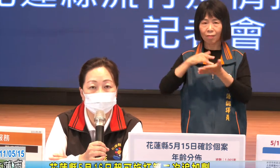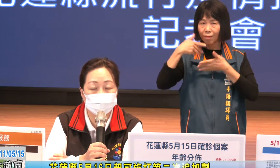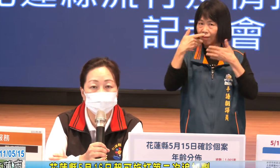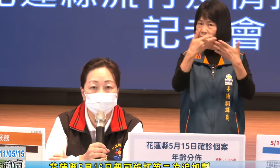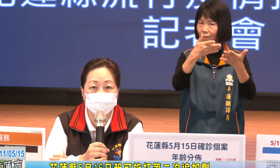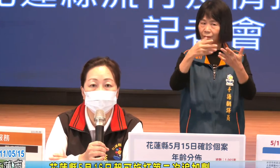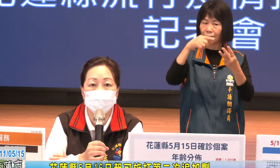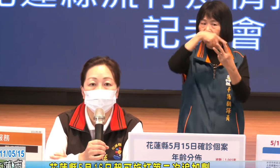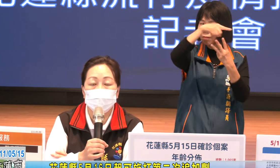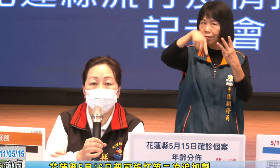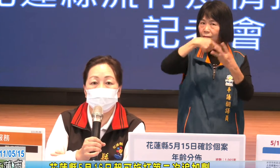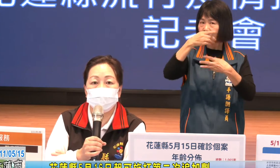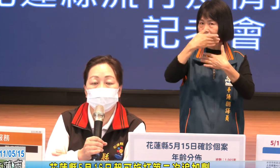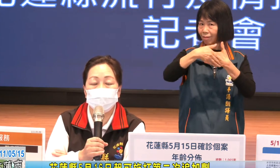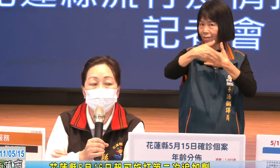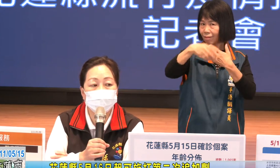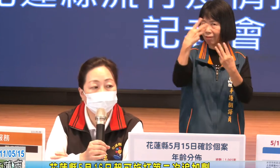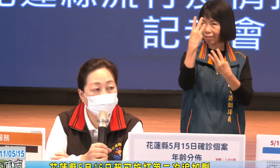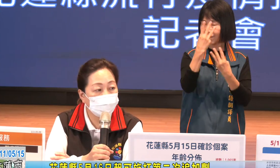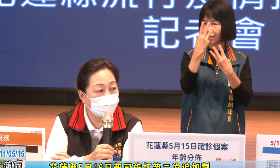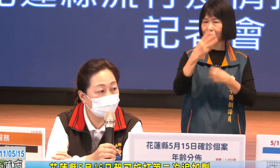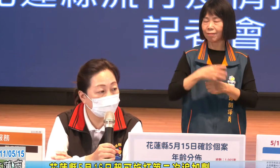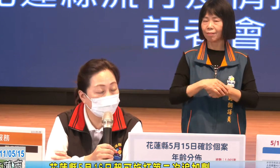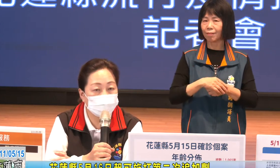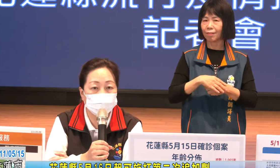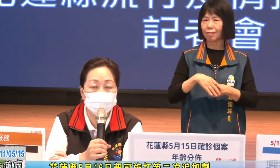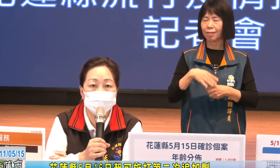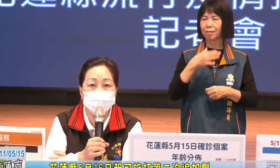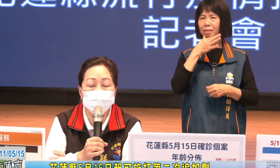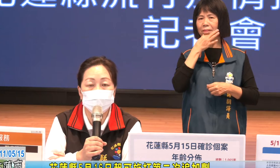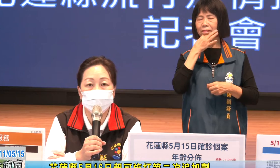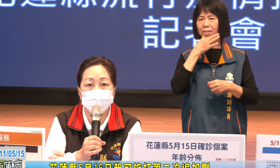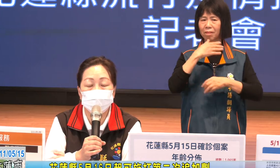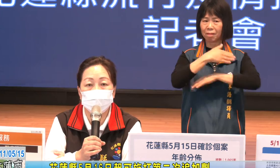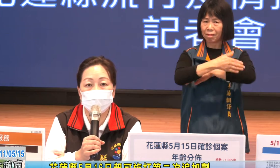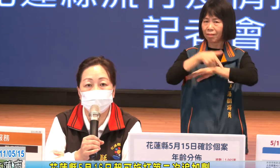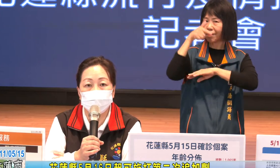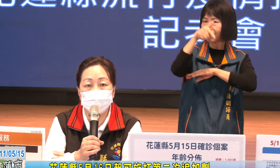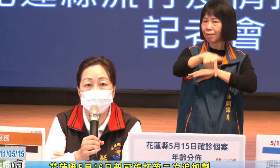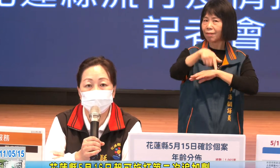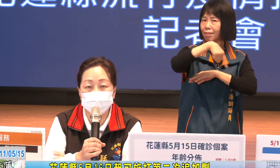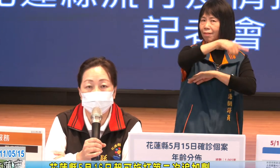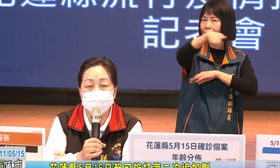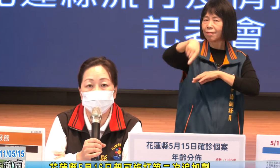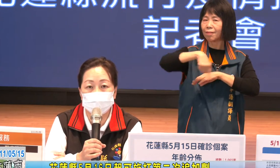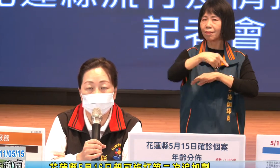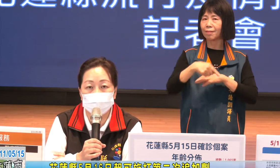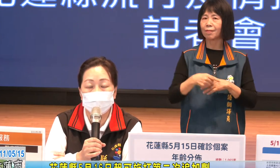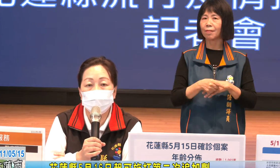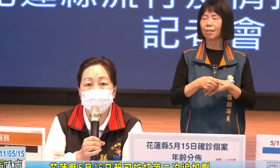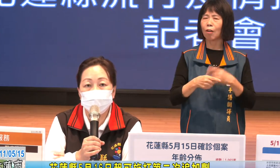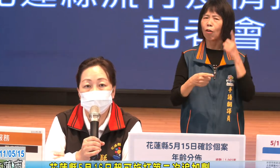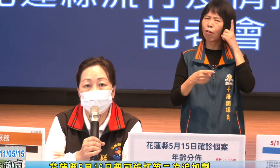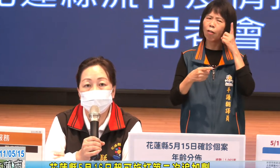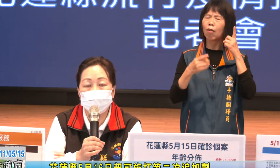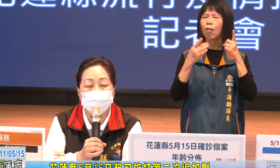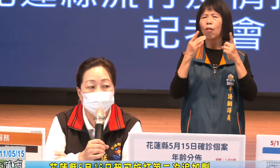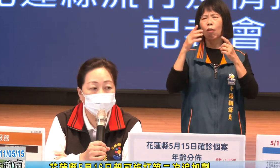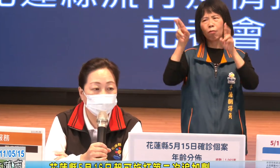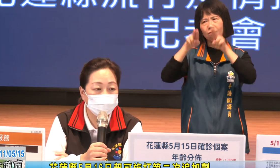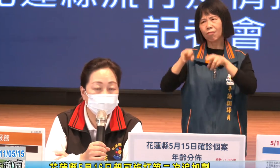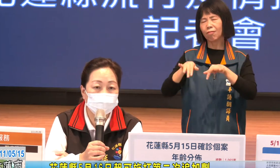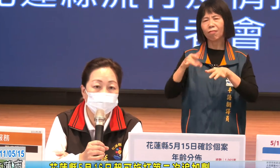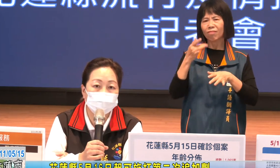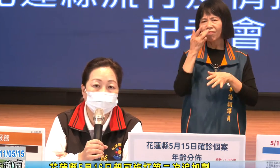這三個程序因為怕我們的偏鄉地區有一些數位落差所以